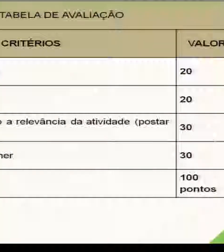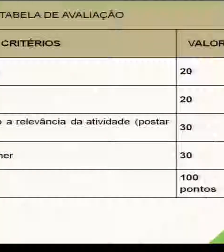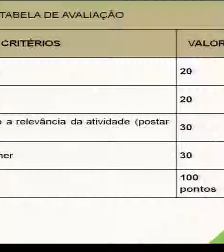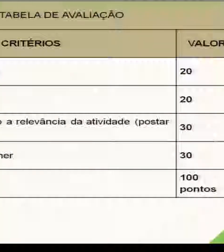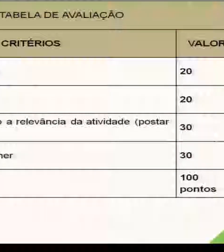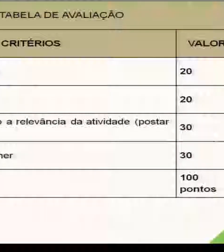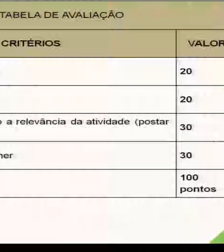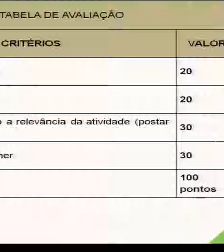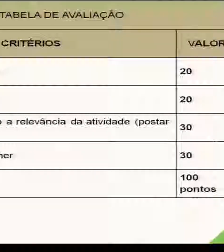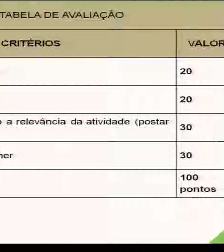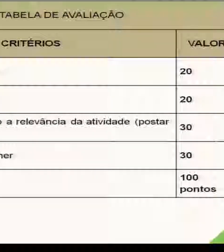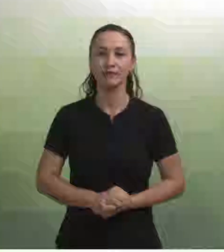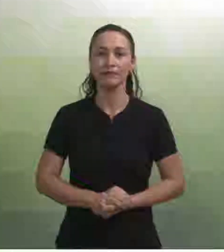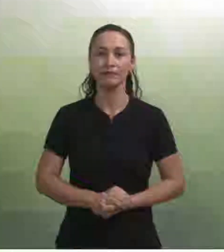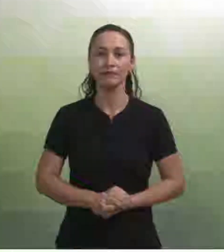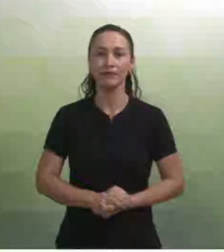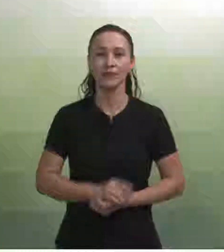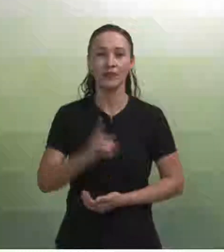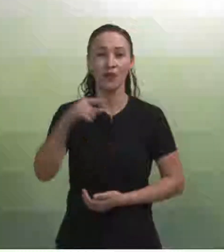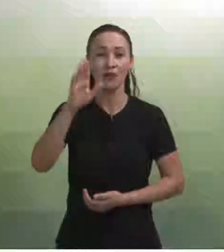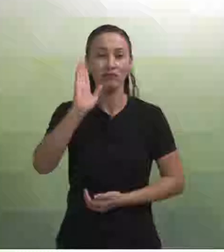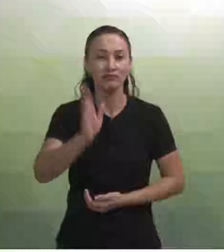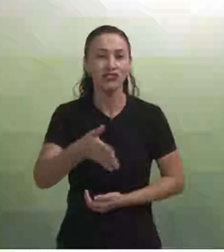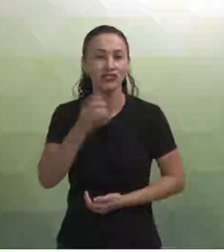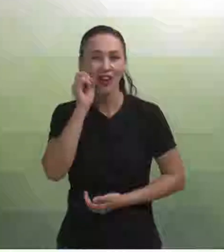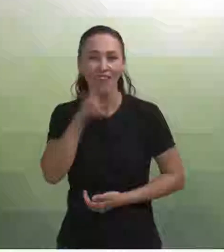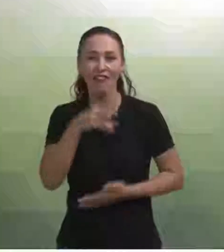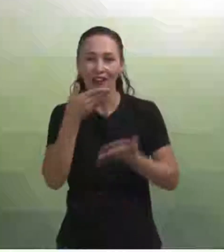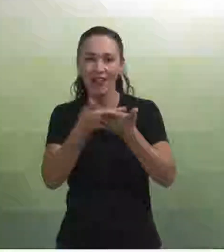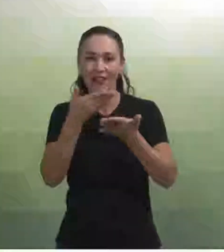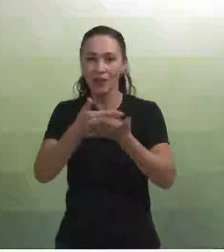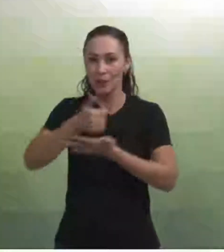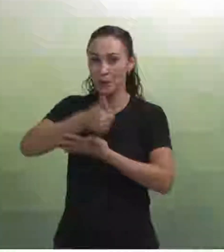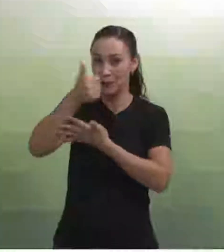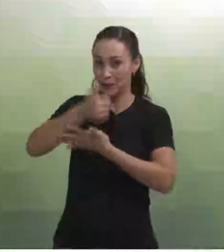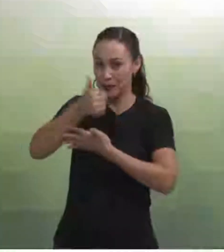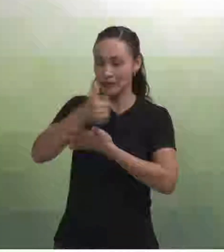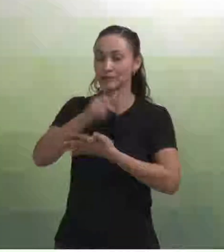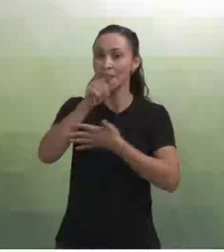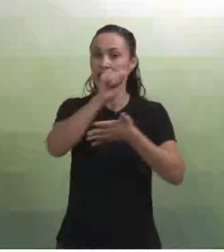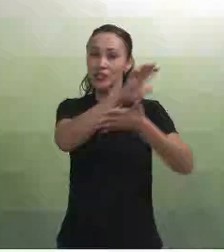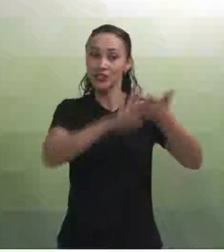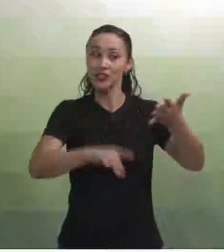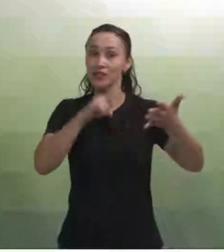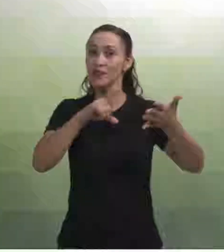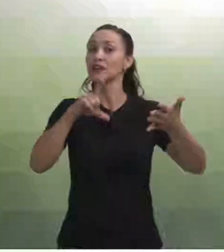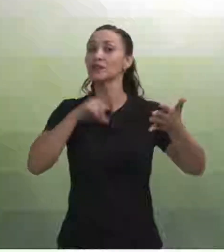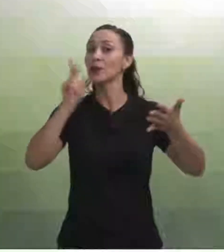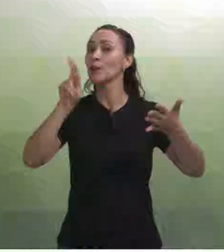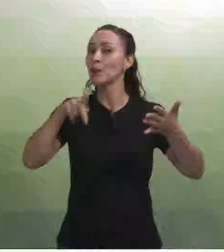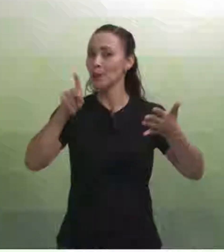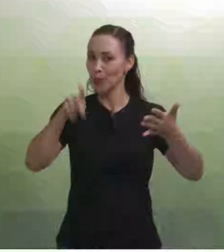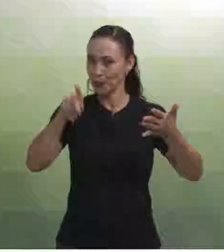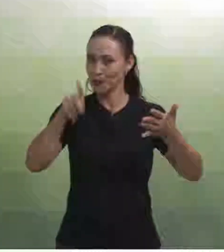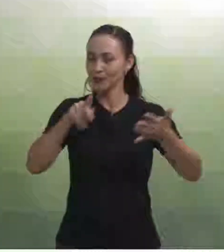Bom, conforme vocês já viram na aula anterior, essas atividades, elas serão pontuadas.